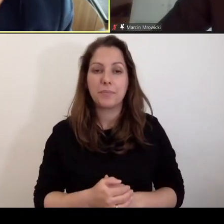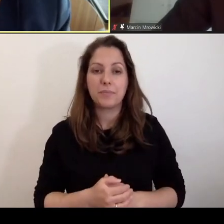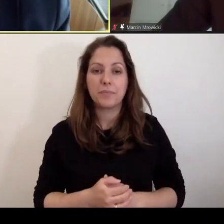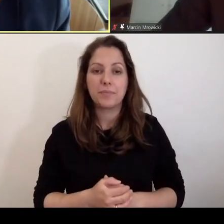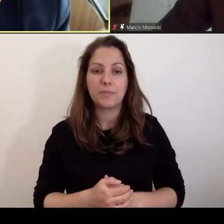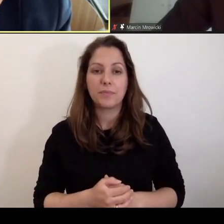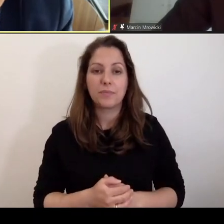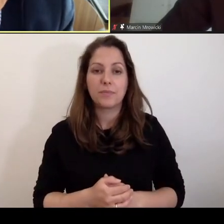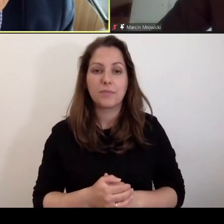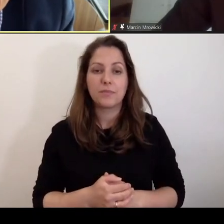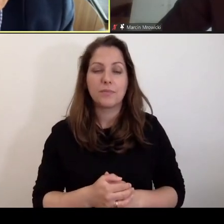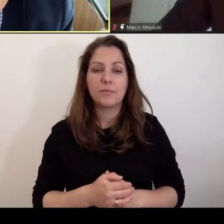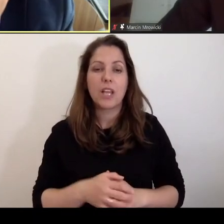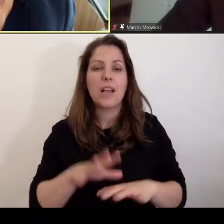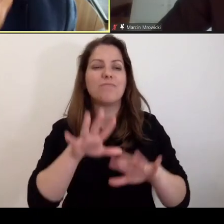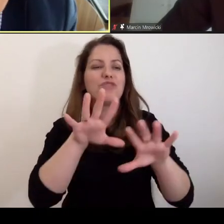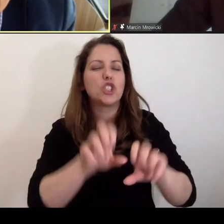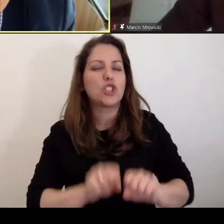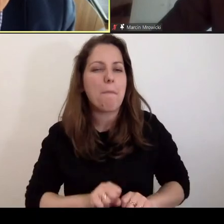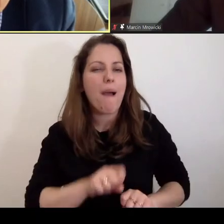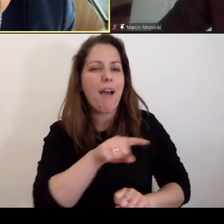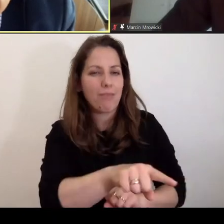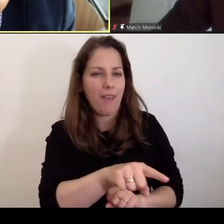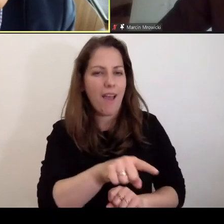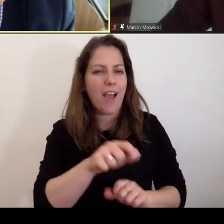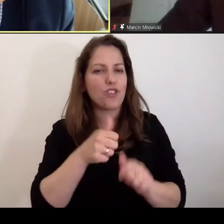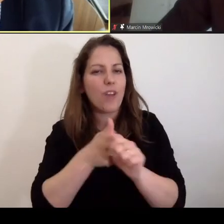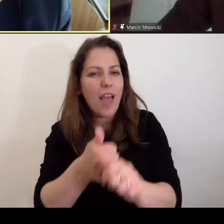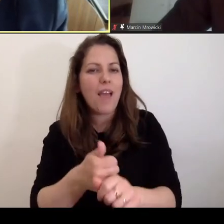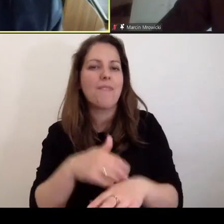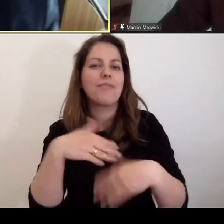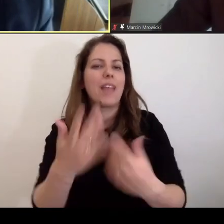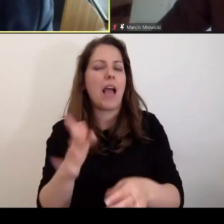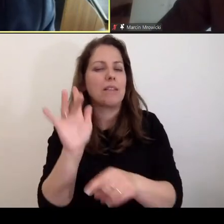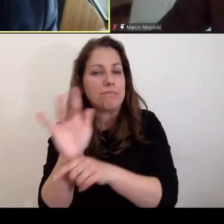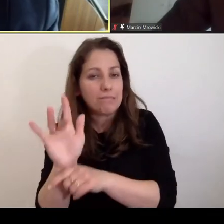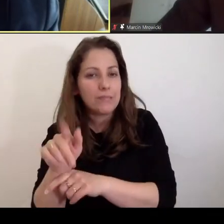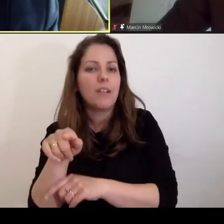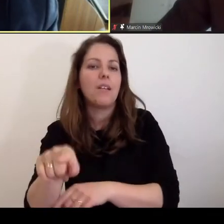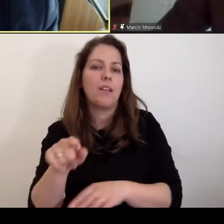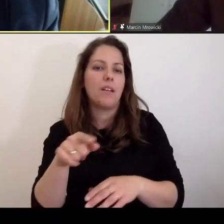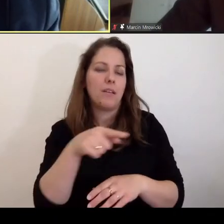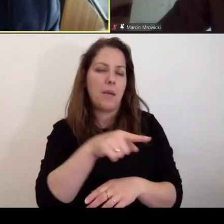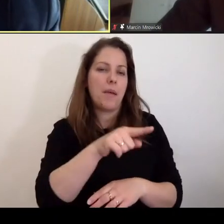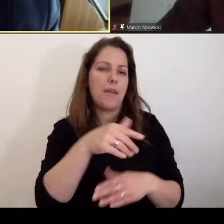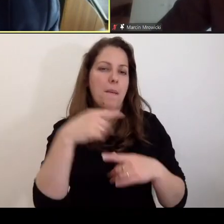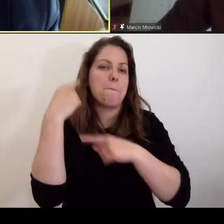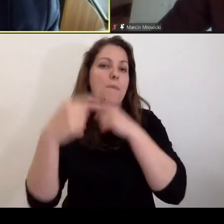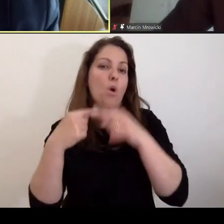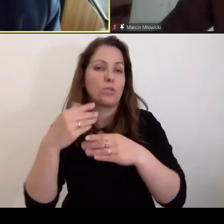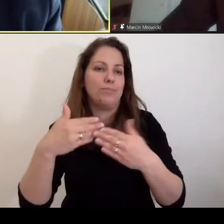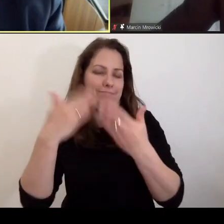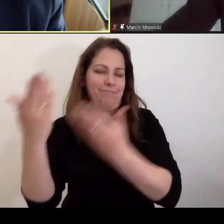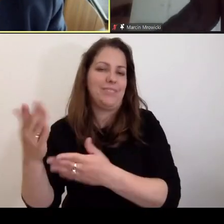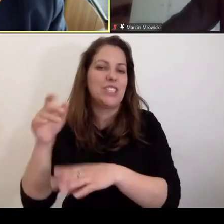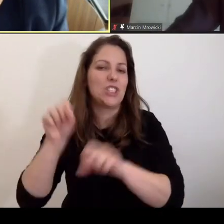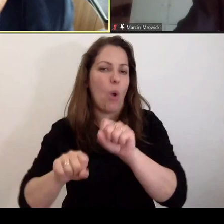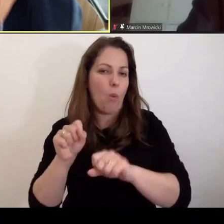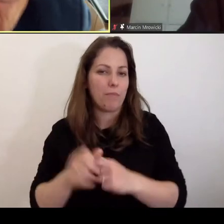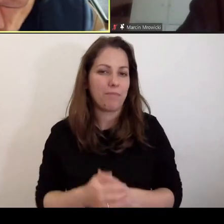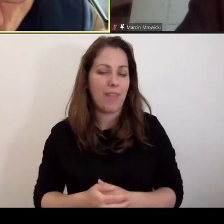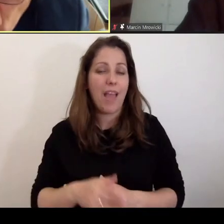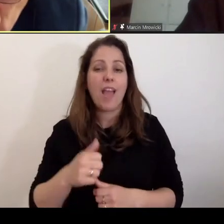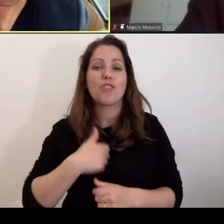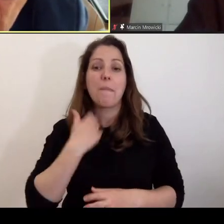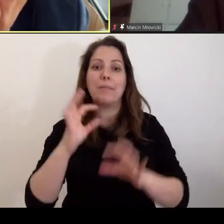wstrzynania tych śledztw i przestawiania zarzut konkretnym osobom podlegają kontroli sądowej. I teraz, żeby